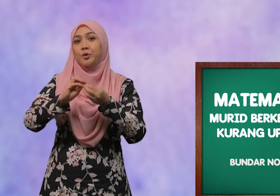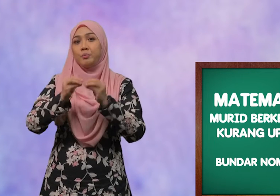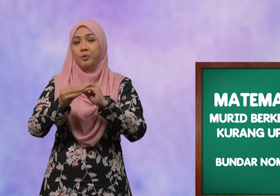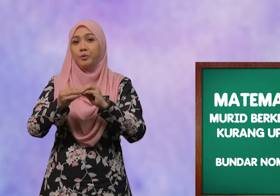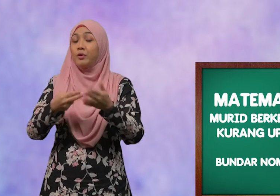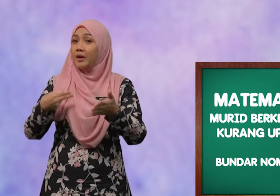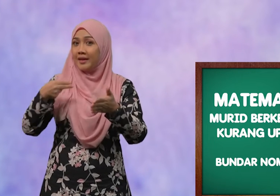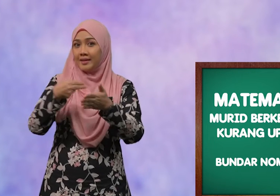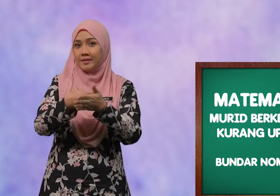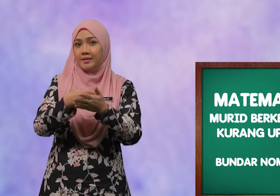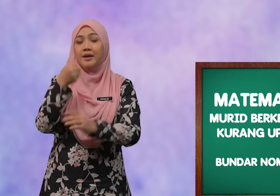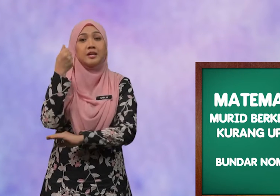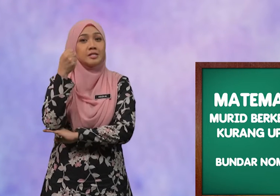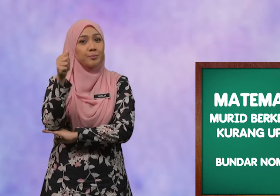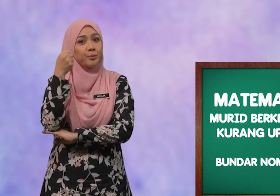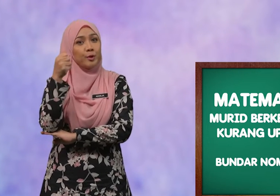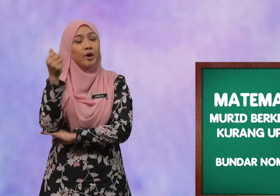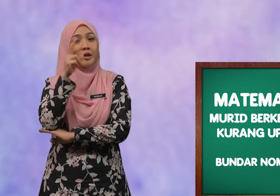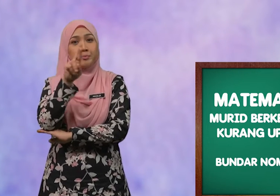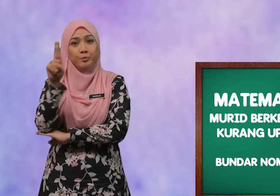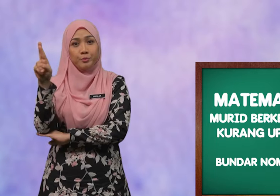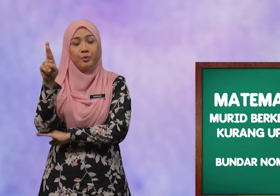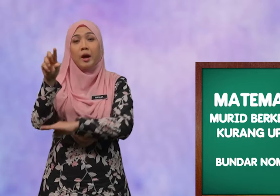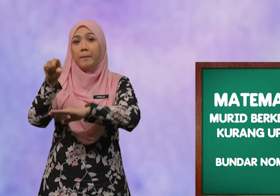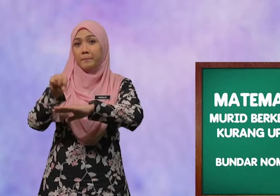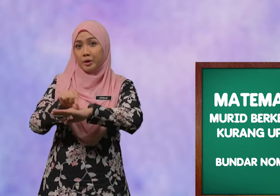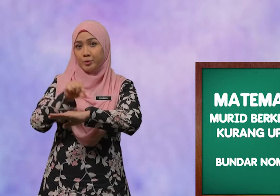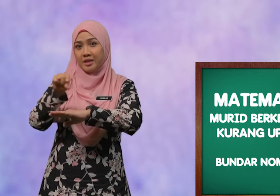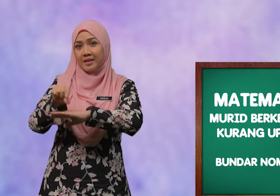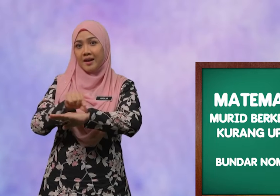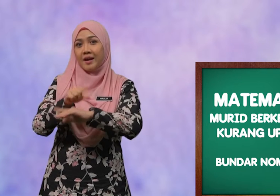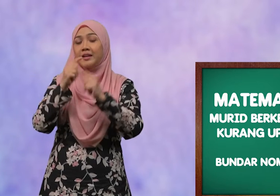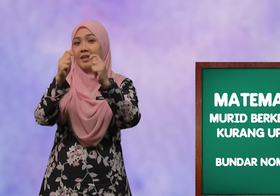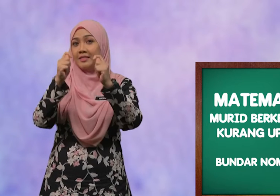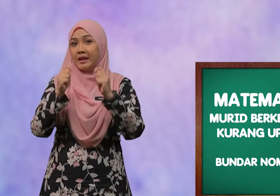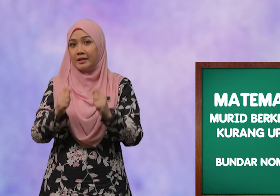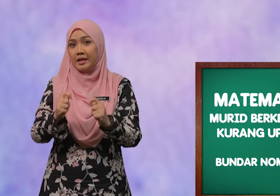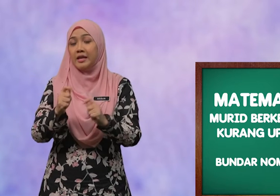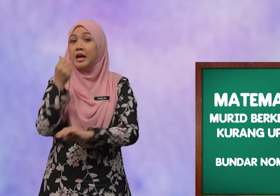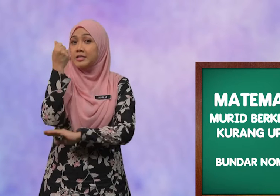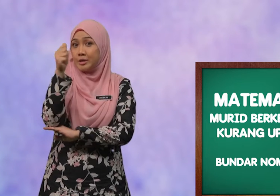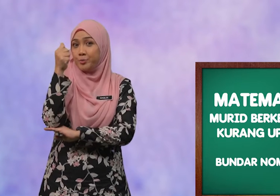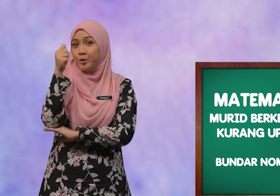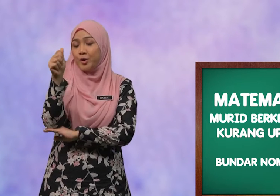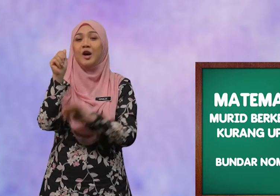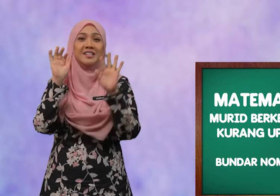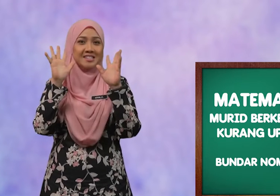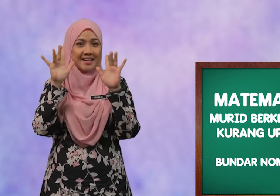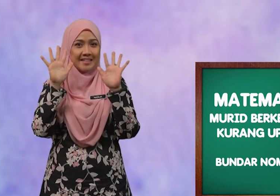Nombor Hingga 10,000 menggunakan teknik 10 jari.